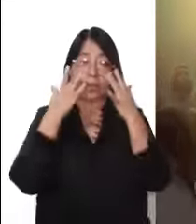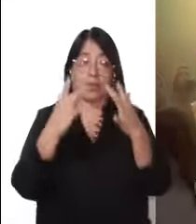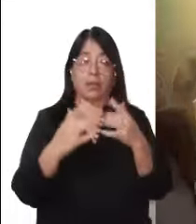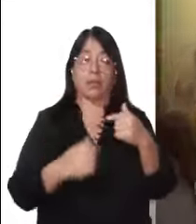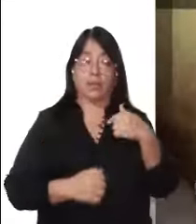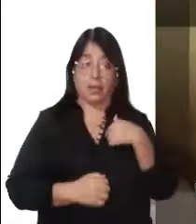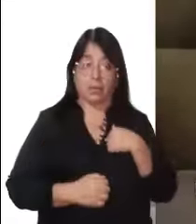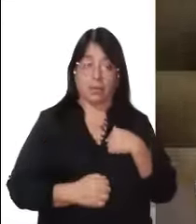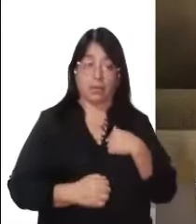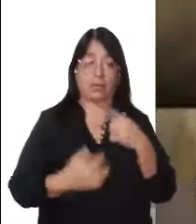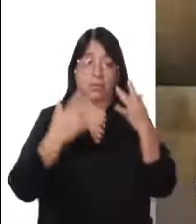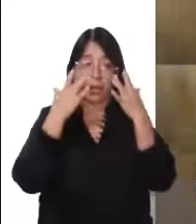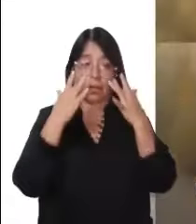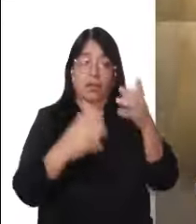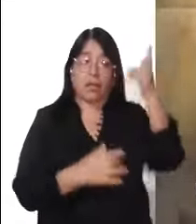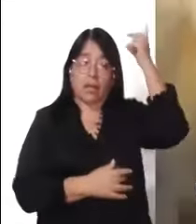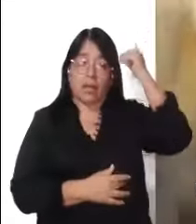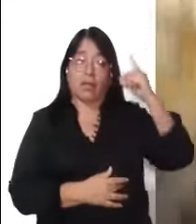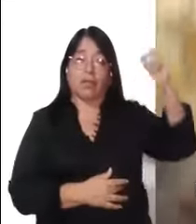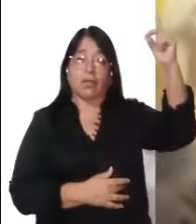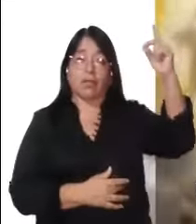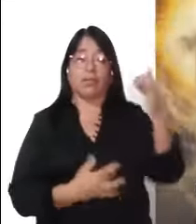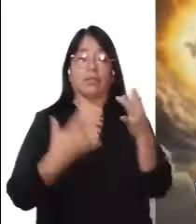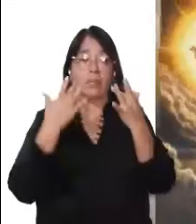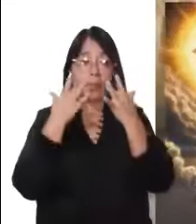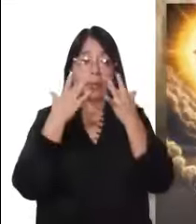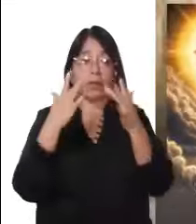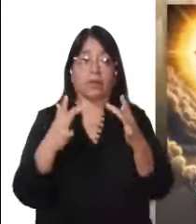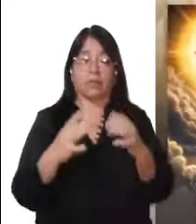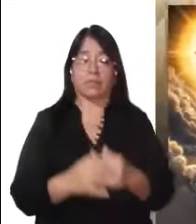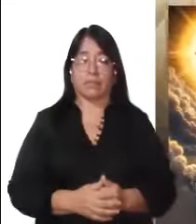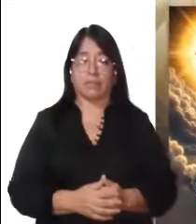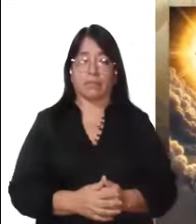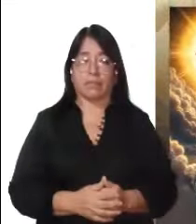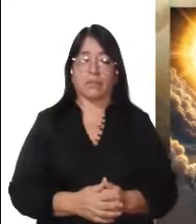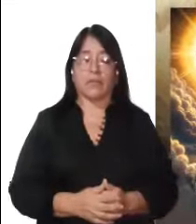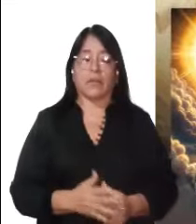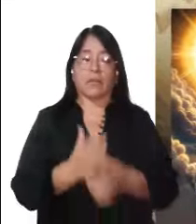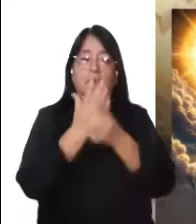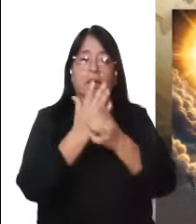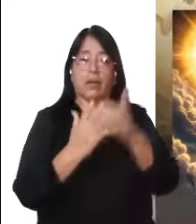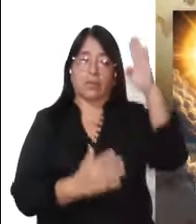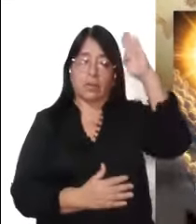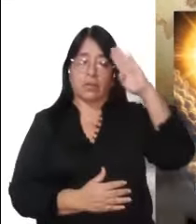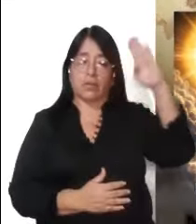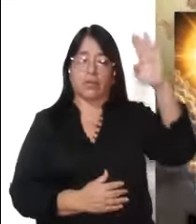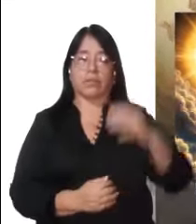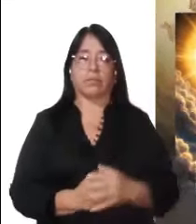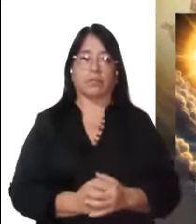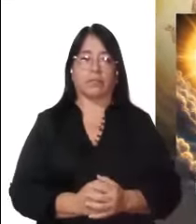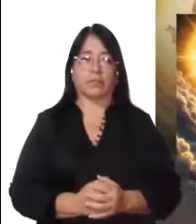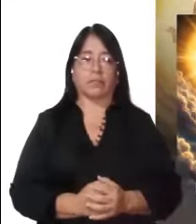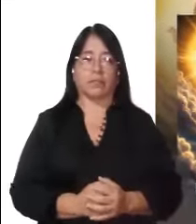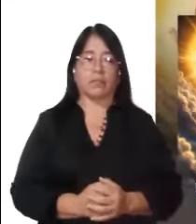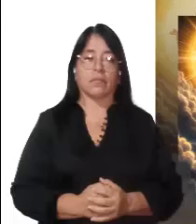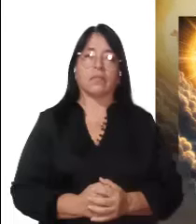rechaza. Y el que me rechaza a mí, rechaza al que me ha enviado. Palabra del